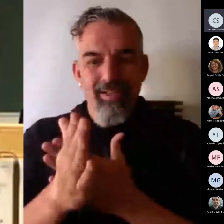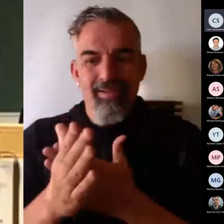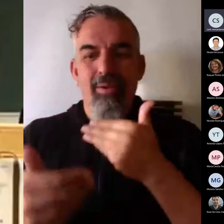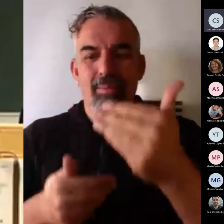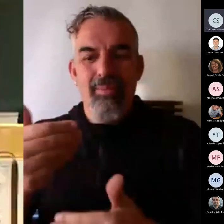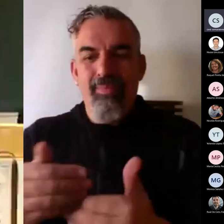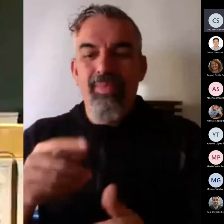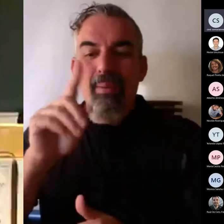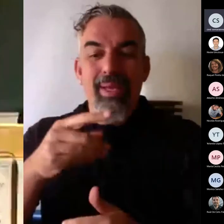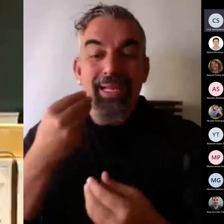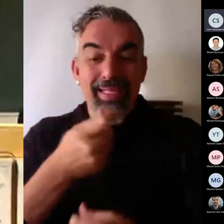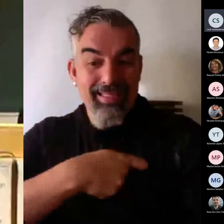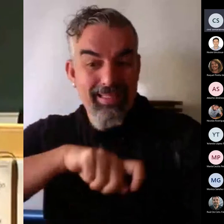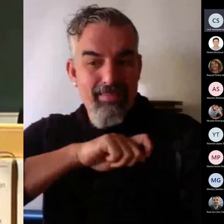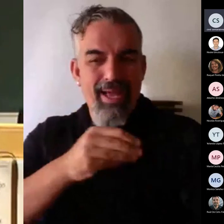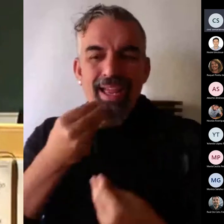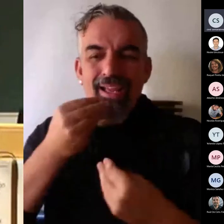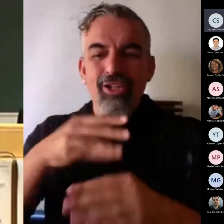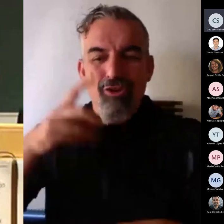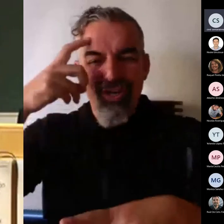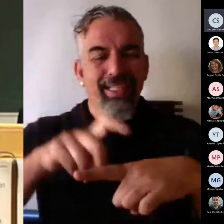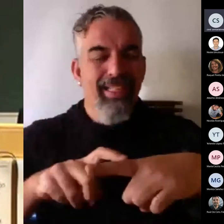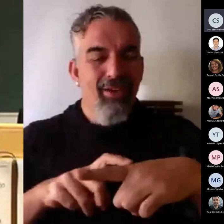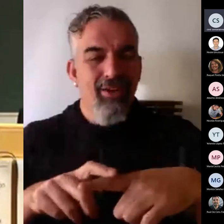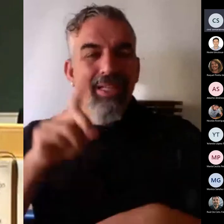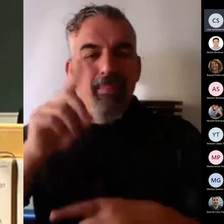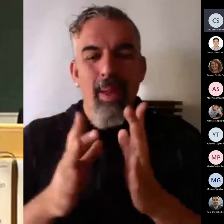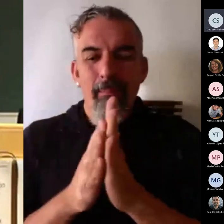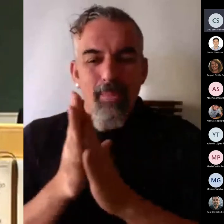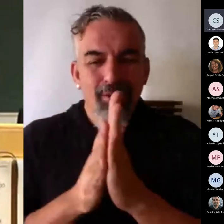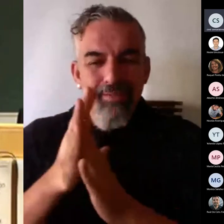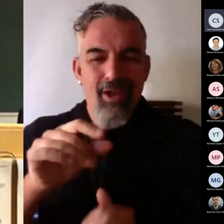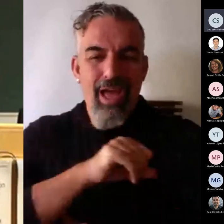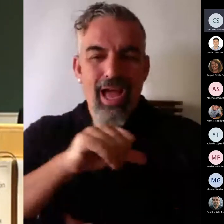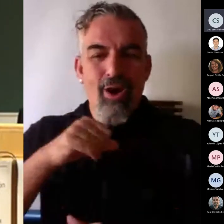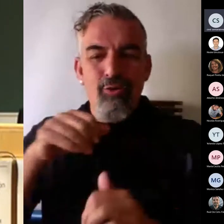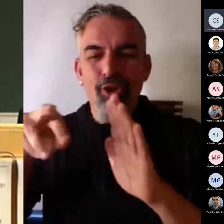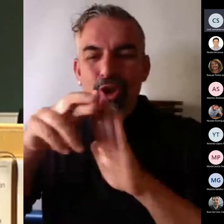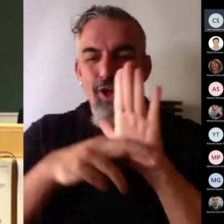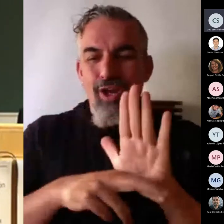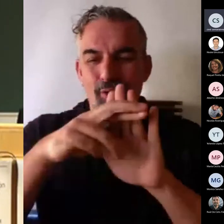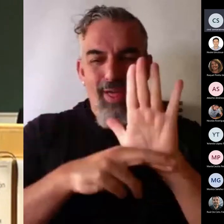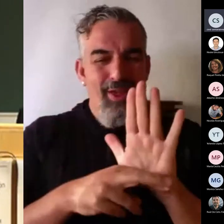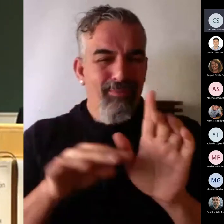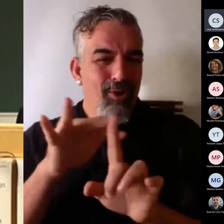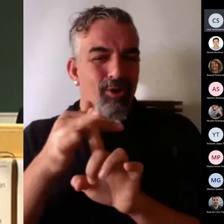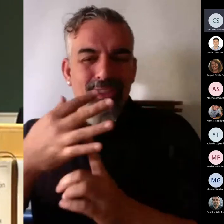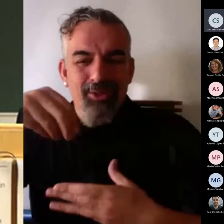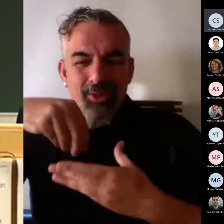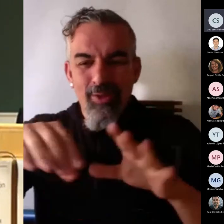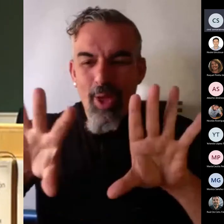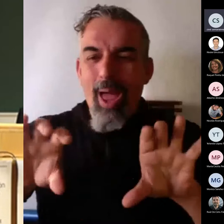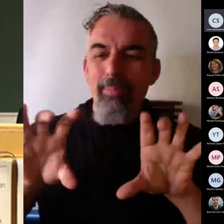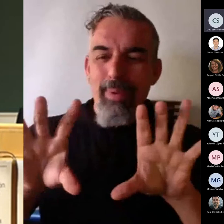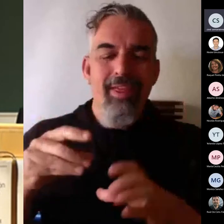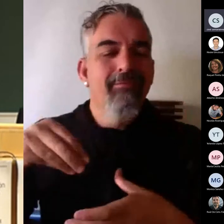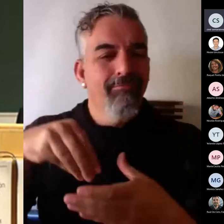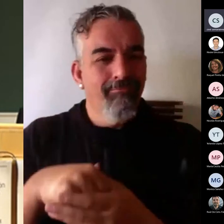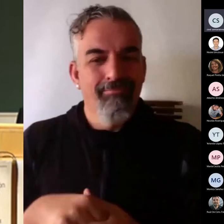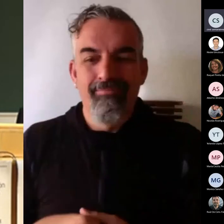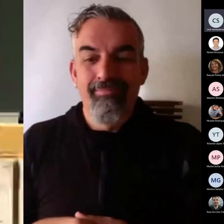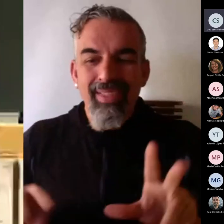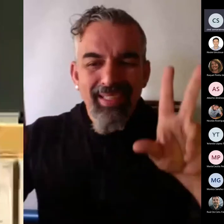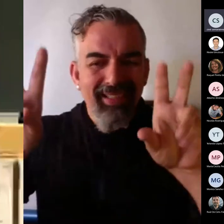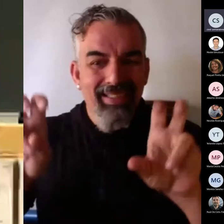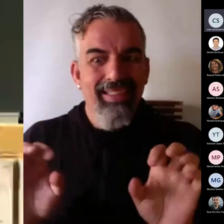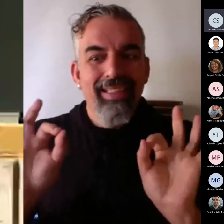psicología en España, y sobre todo en motivación y autorregulación en contextos de aprendizaje. En estos temas tiene más de un centenar